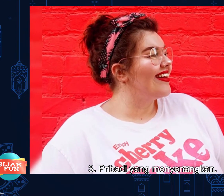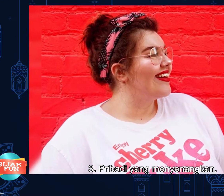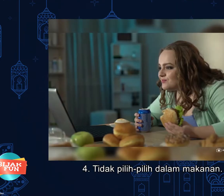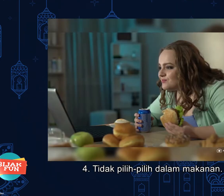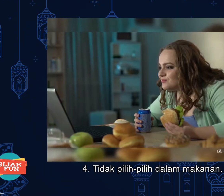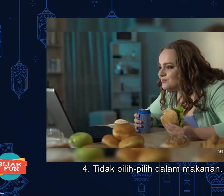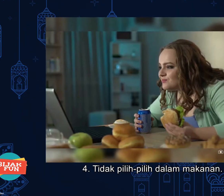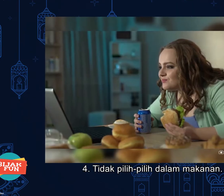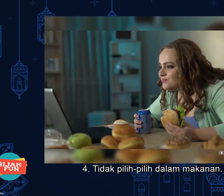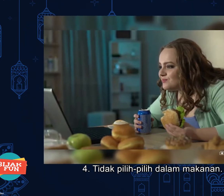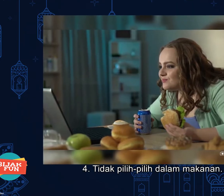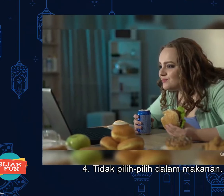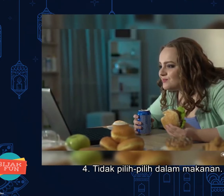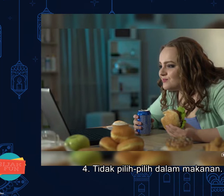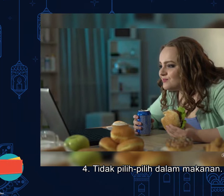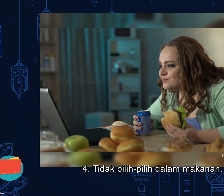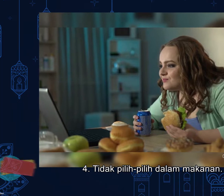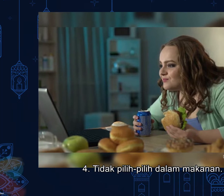Empat, tidak pilih-pilih dalam makanan.